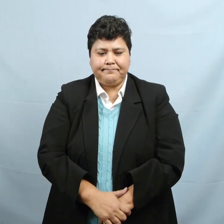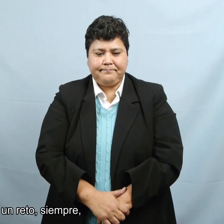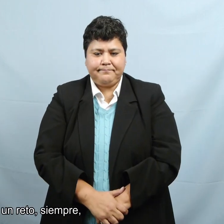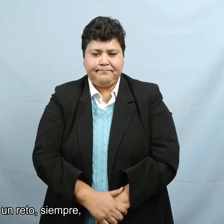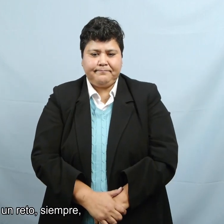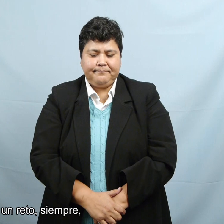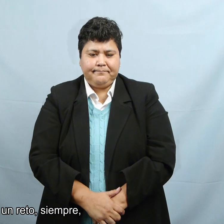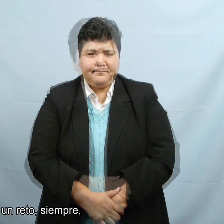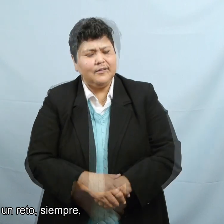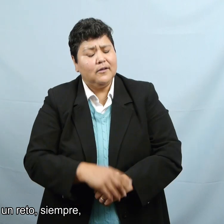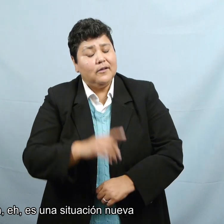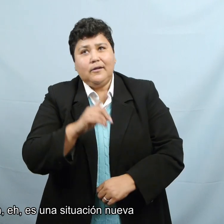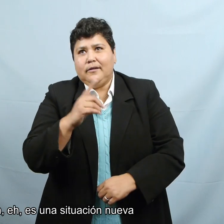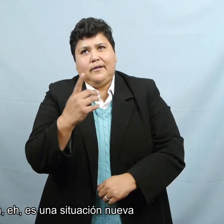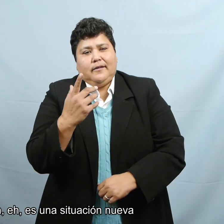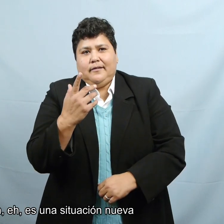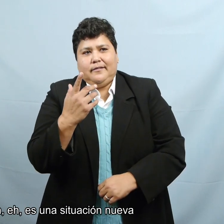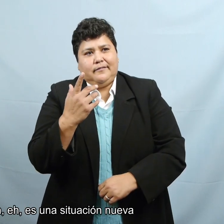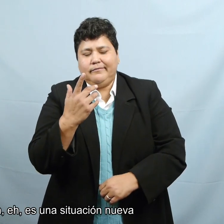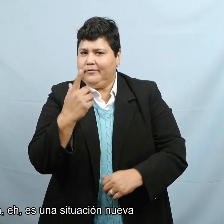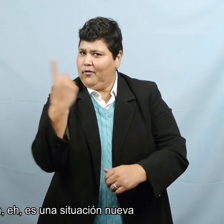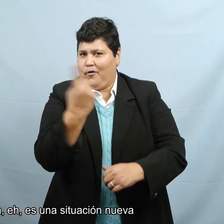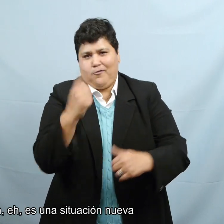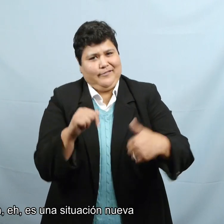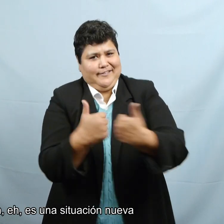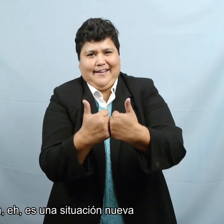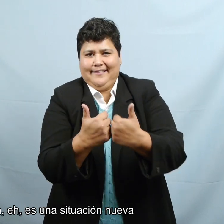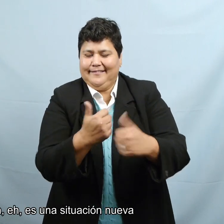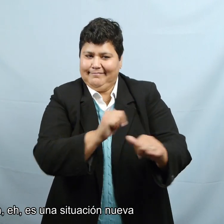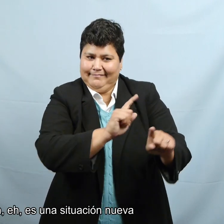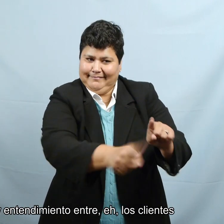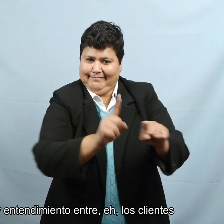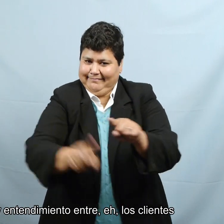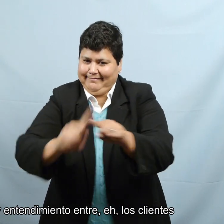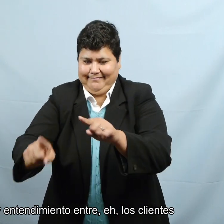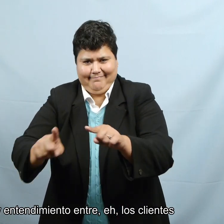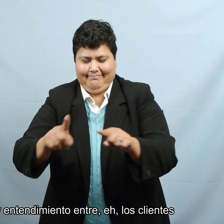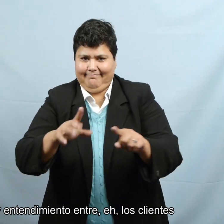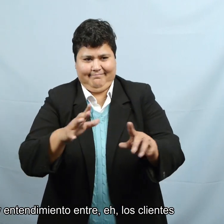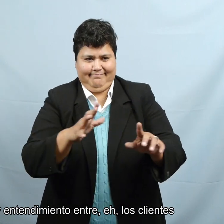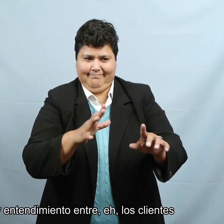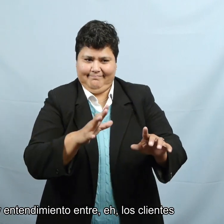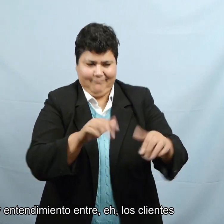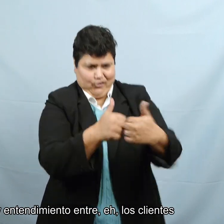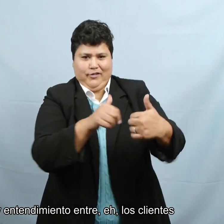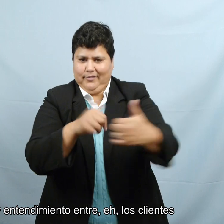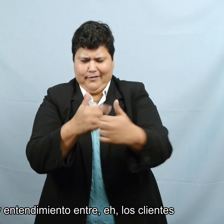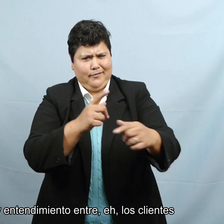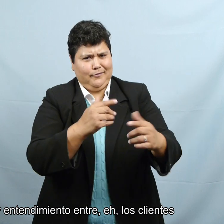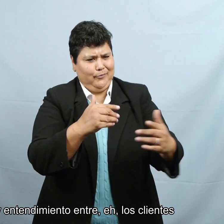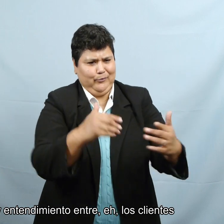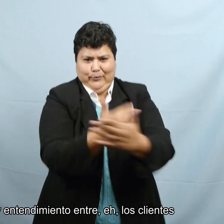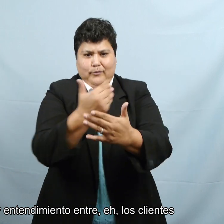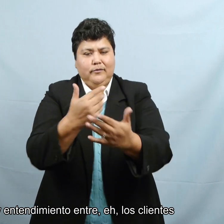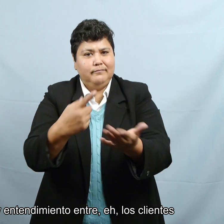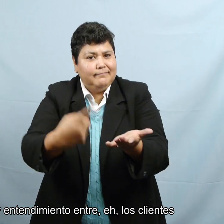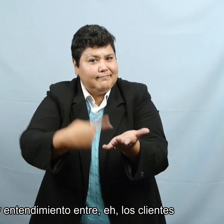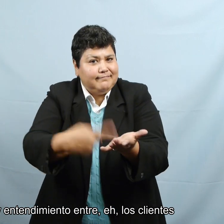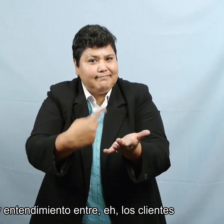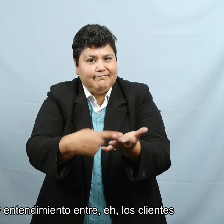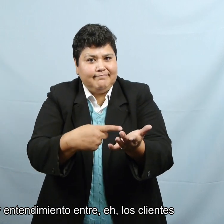Y es un reto siempre. Cada situación es una situación nueva. Porque a veces no hay entendimiento entre